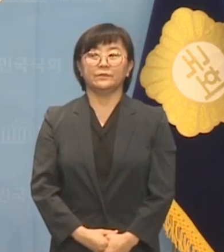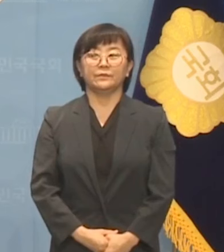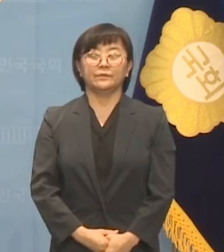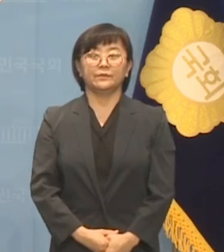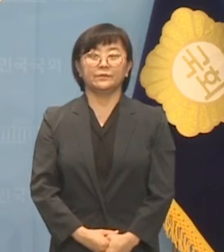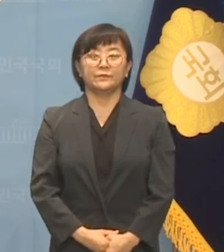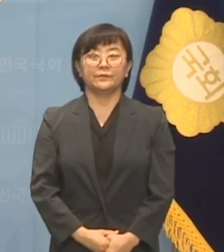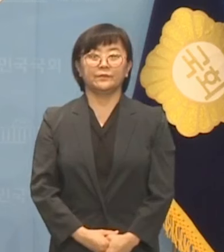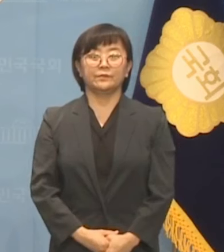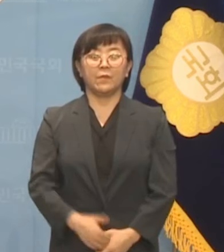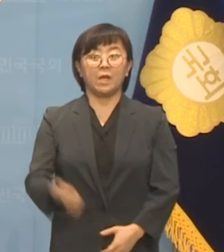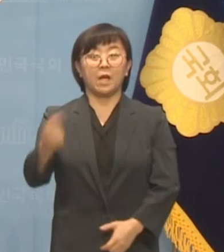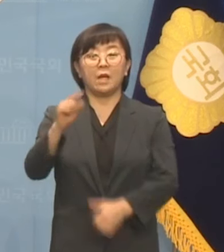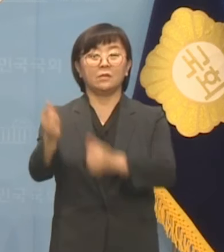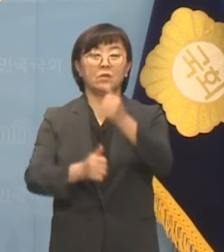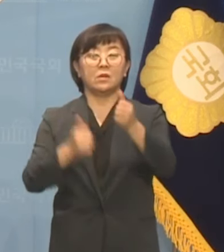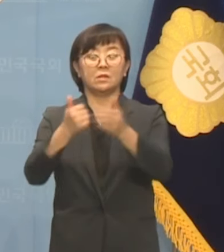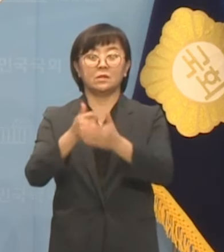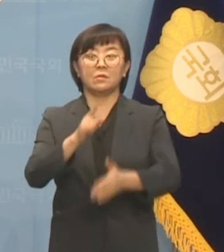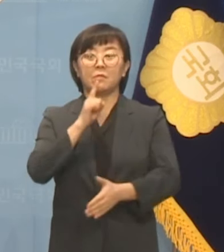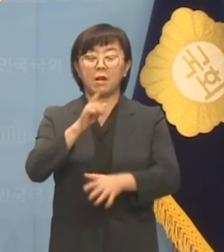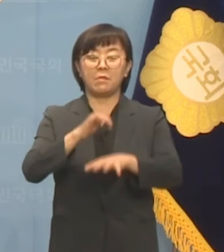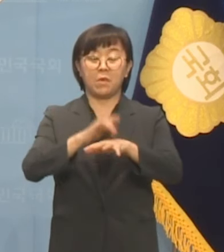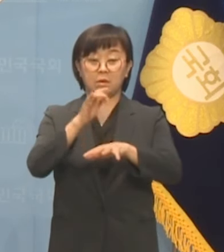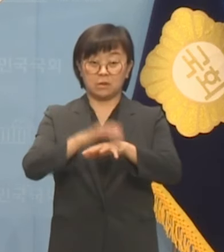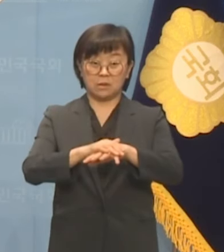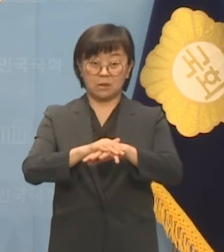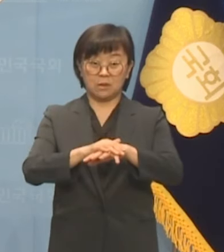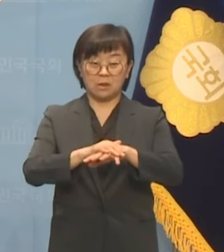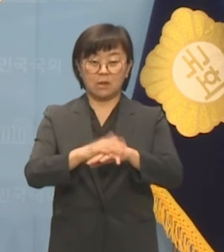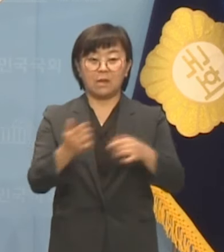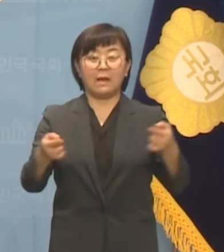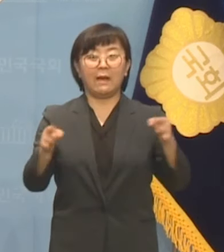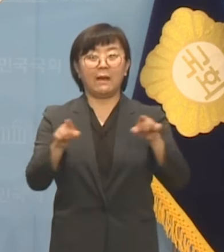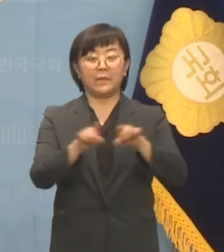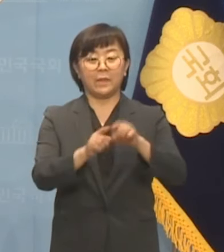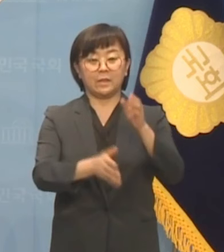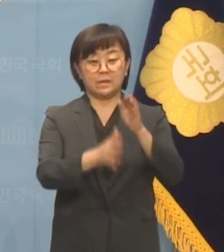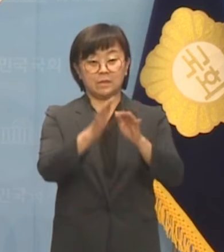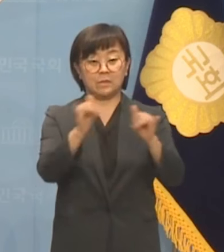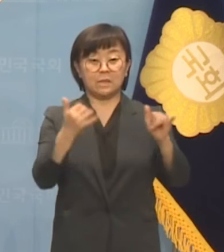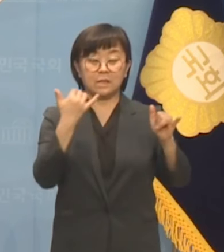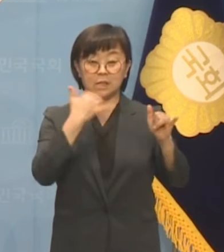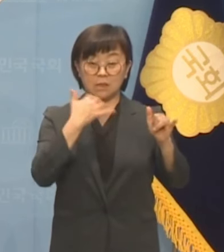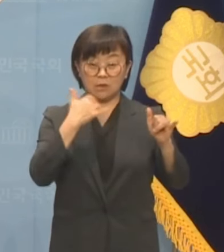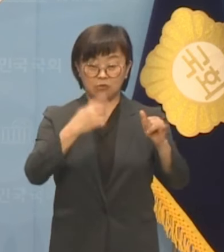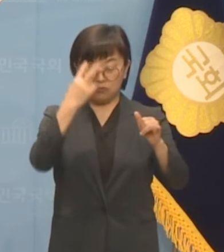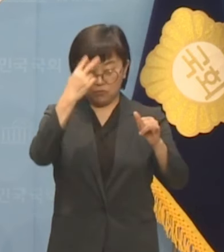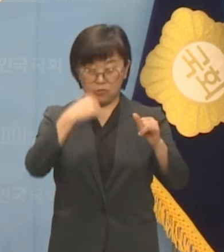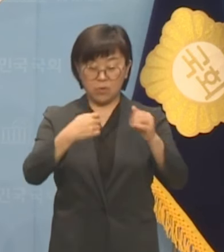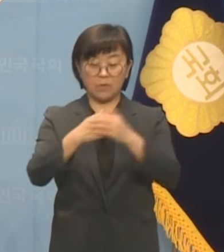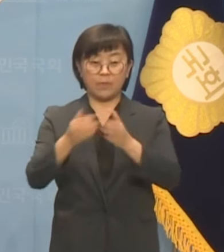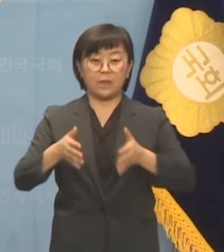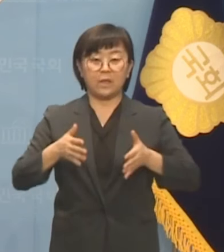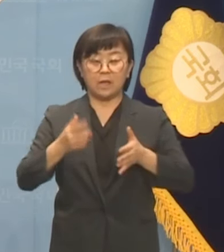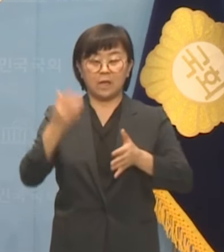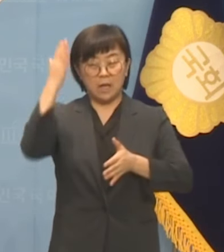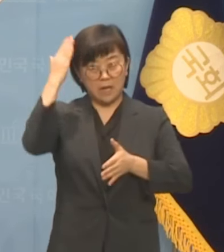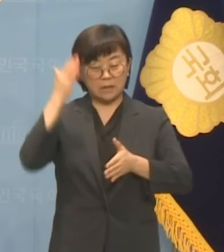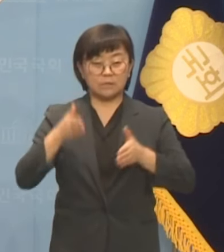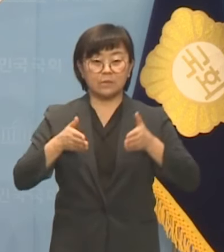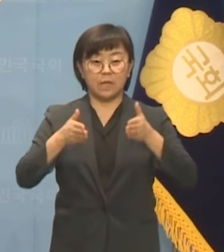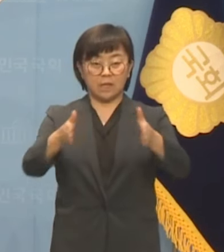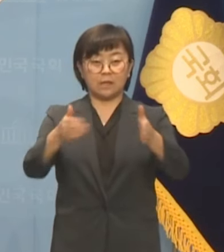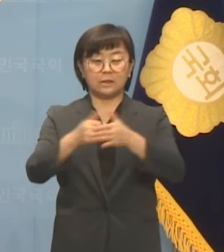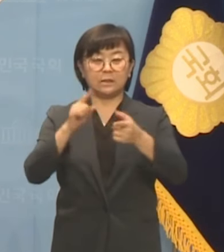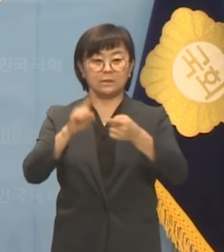한 위원장이 입버릇처럼 말하는 동료 시민은 색깔론의 눈이 먼 아스팔트 극우인지